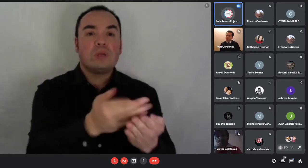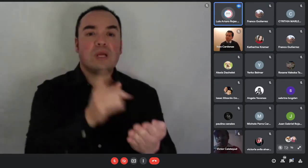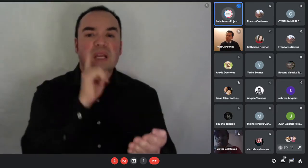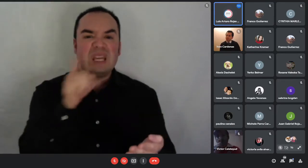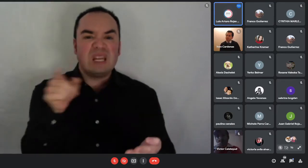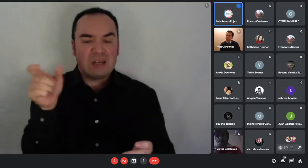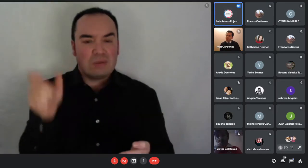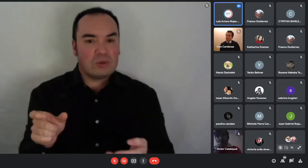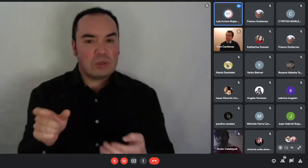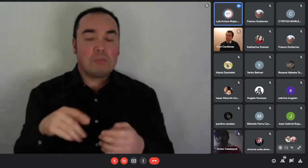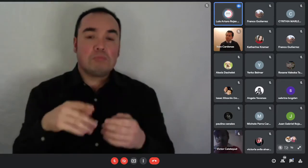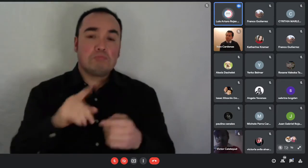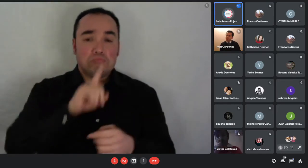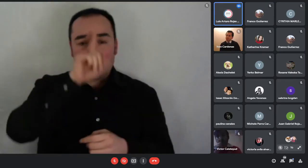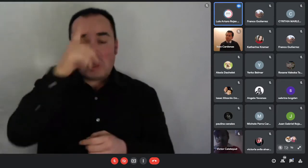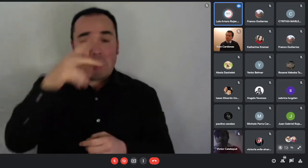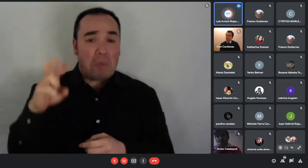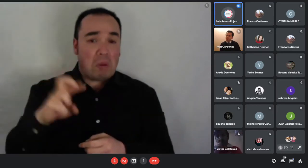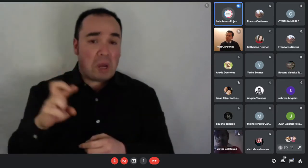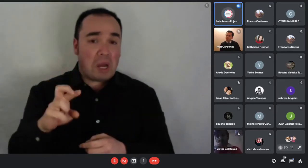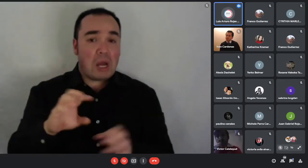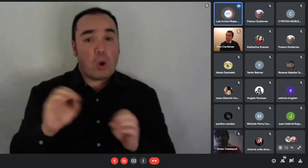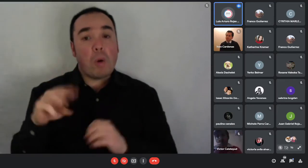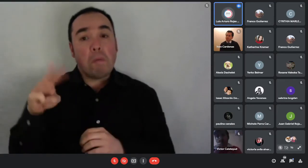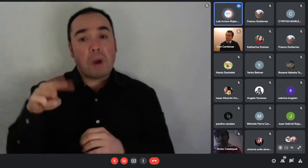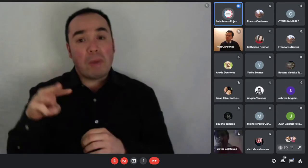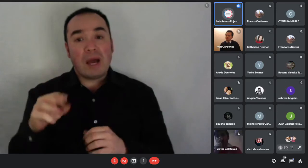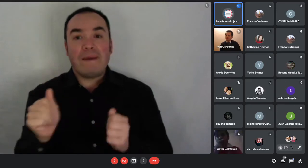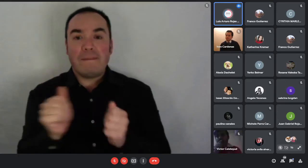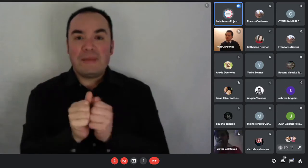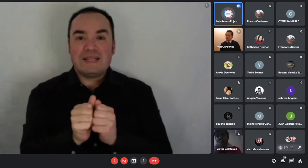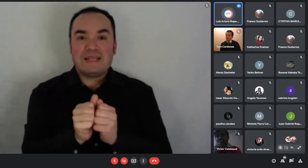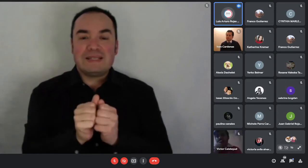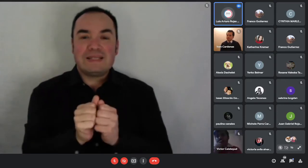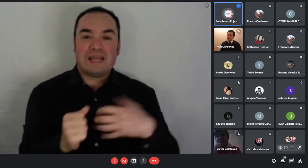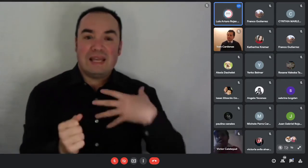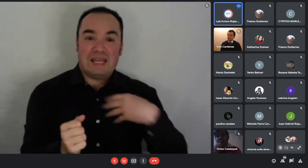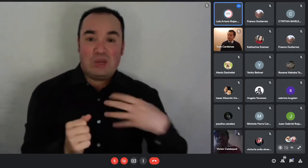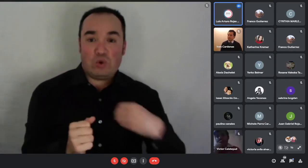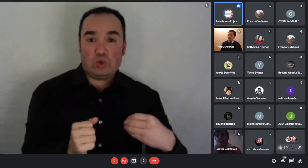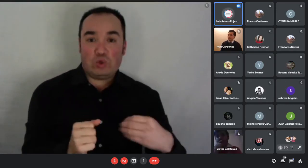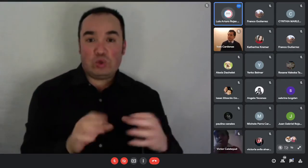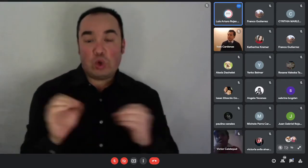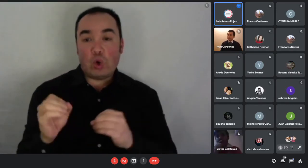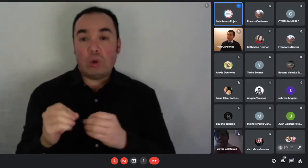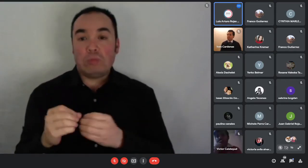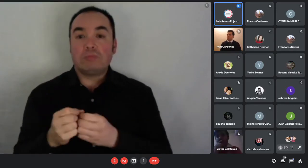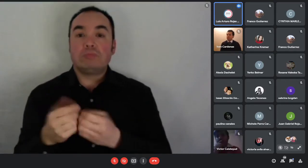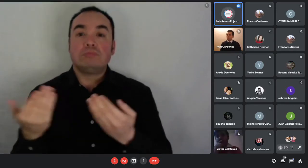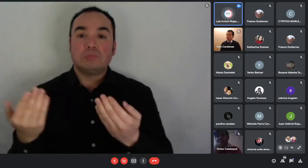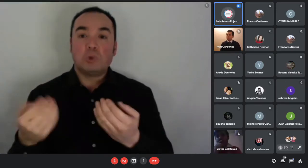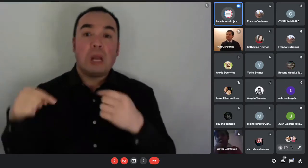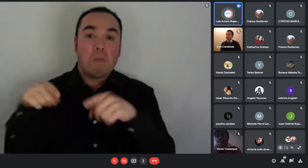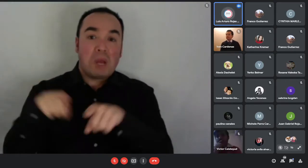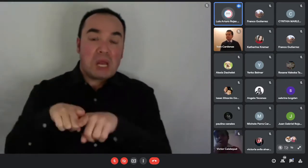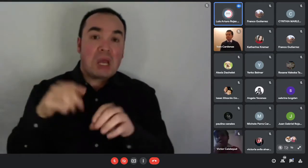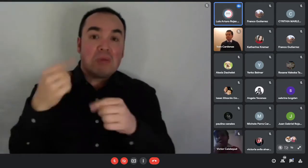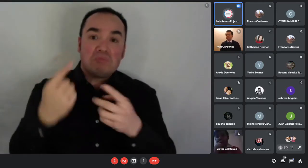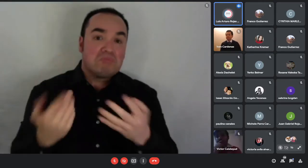papá, la mamá con hijos o la pareja, ¿ya? Si se concreta esa figura podrían incorporar a otras